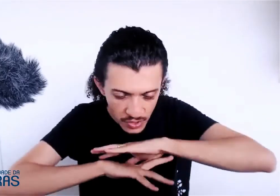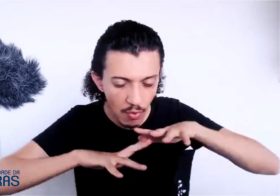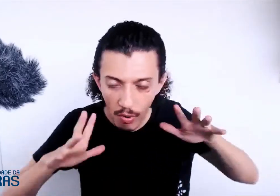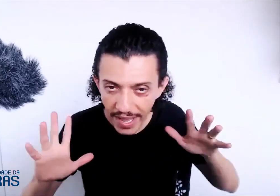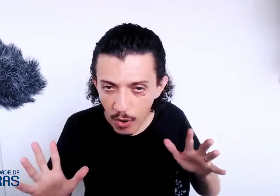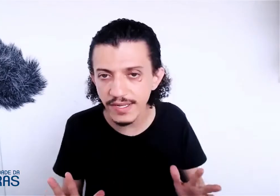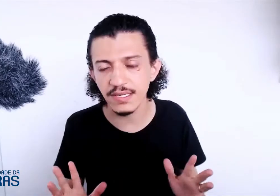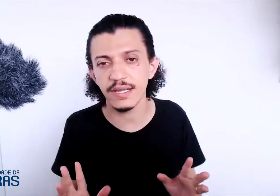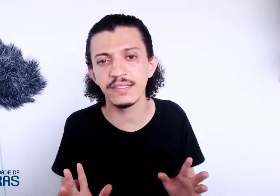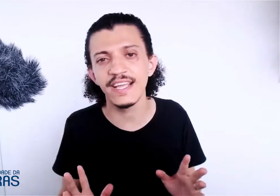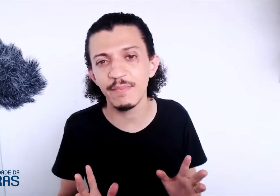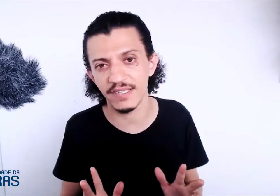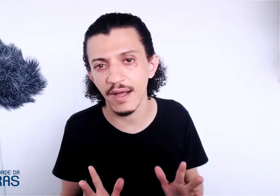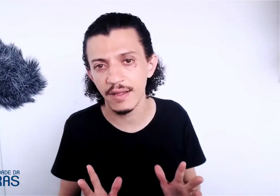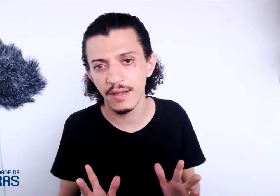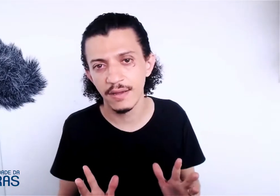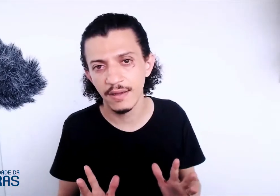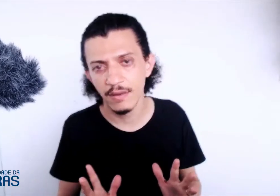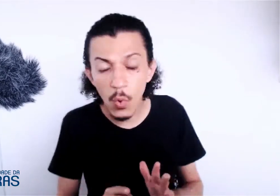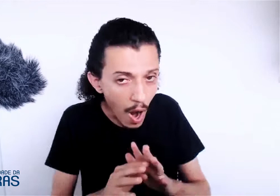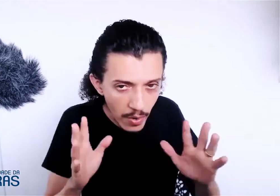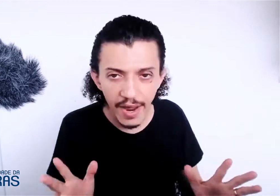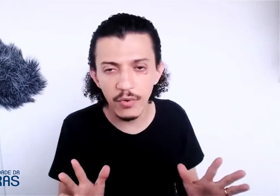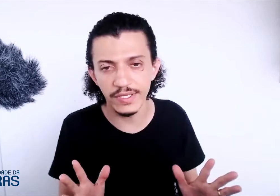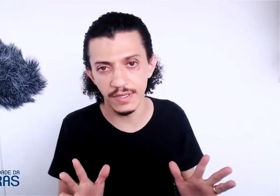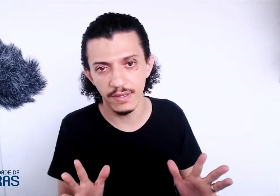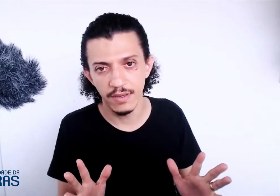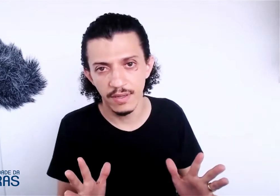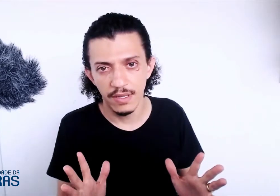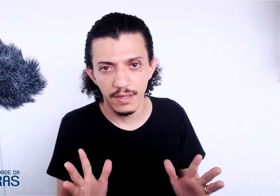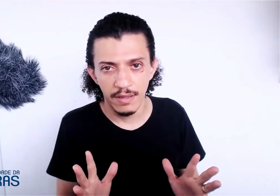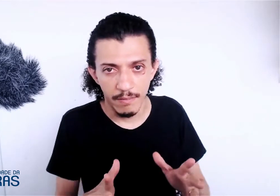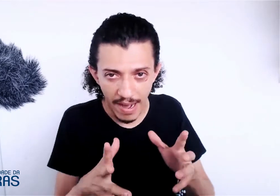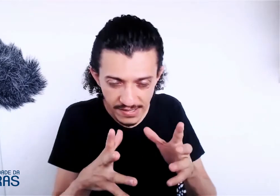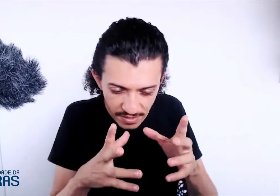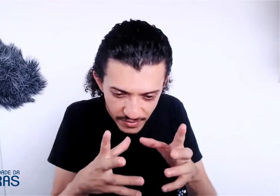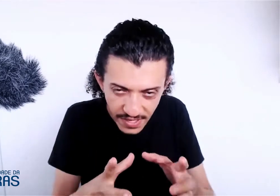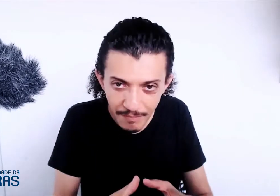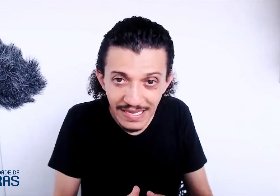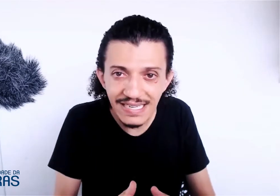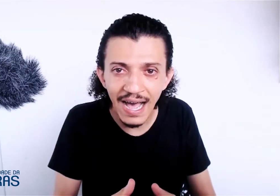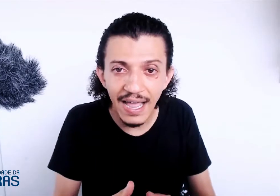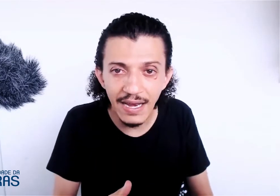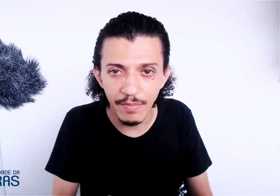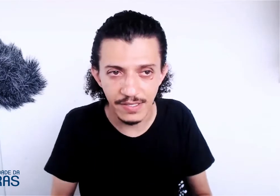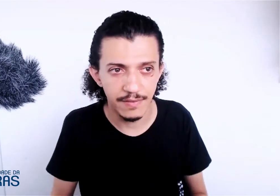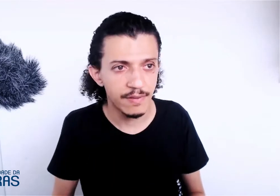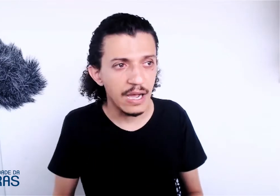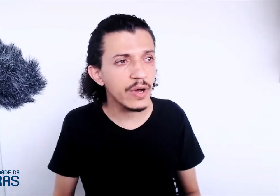qualquer coisa que você quiser expressar. Qualquer coisa. Basta você pensar em Libras. Agora,